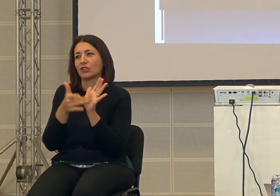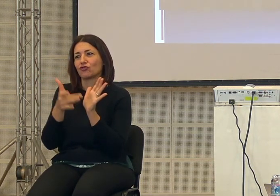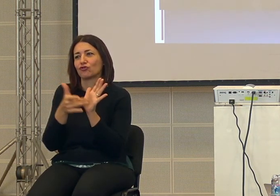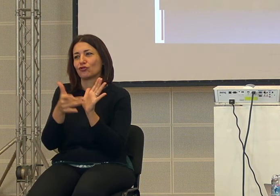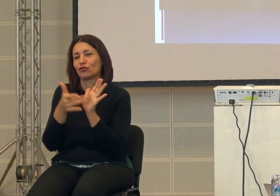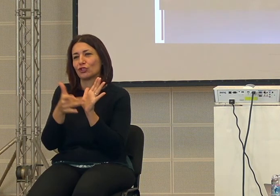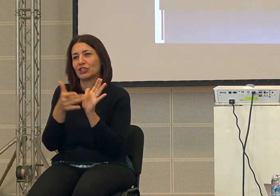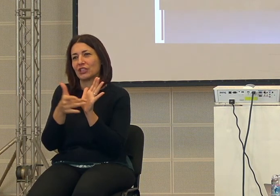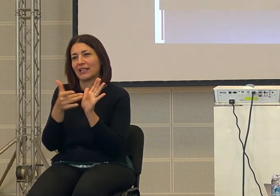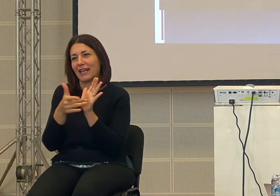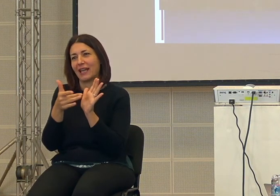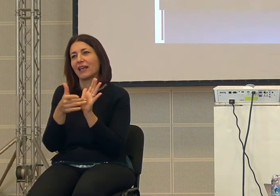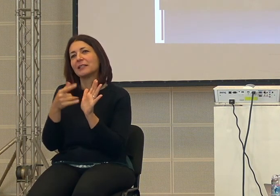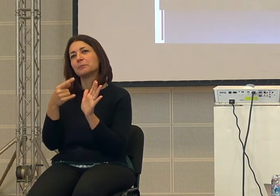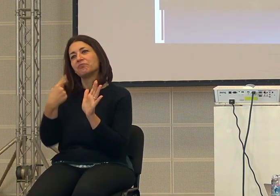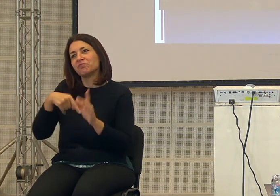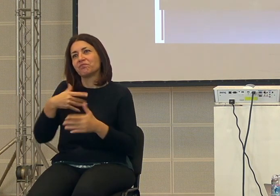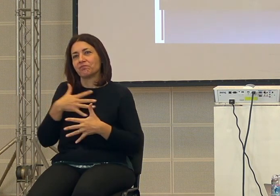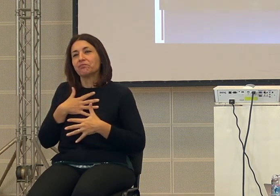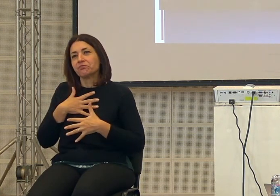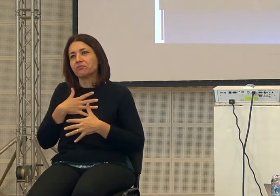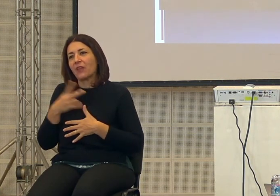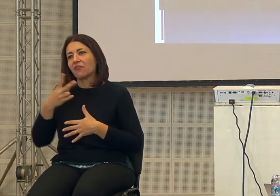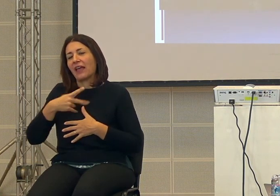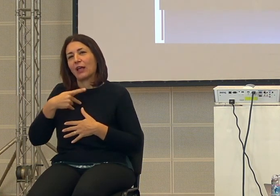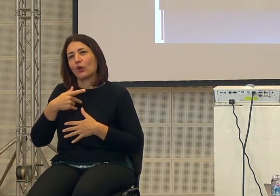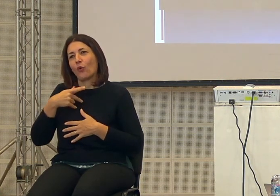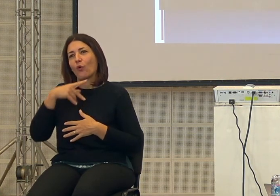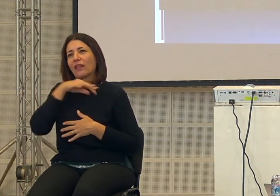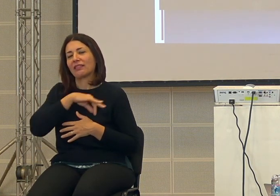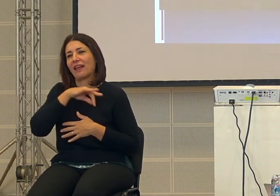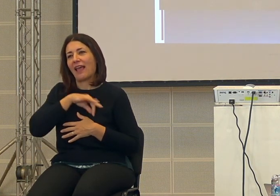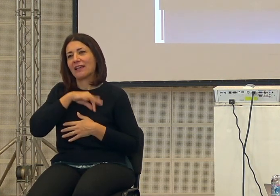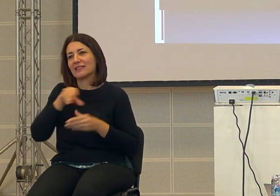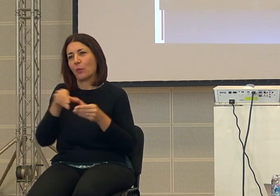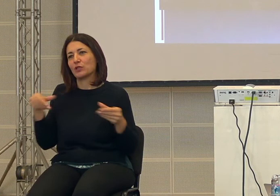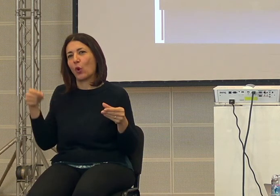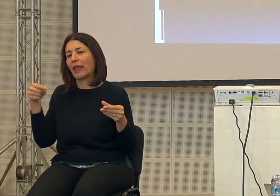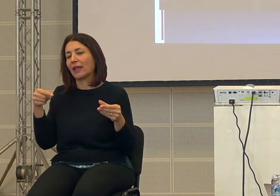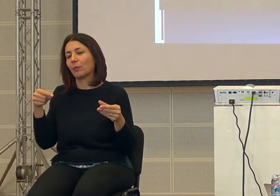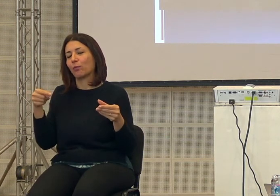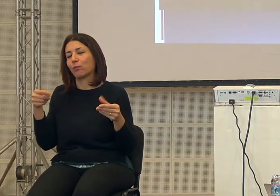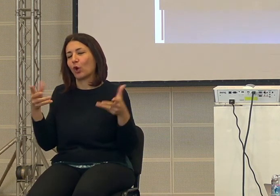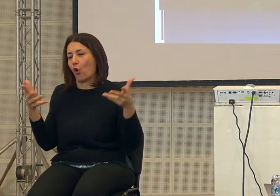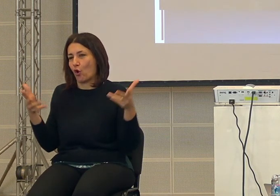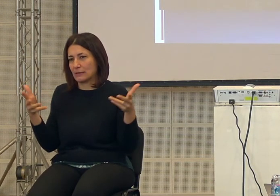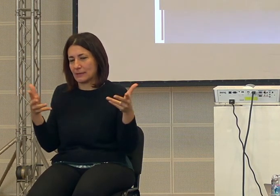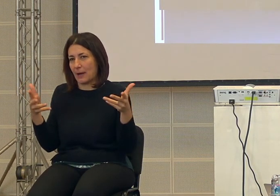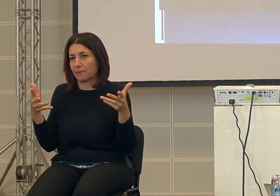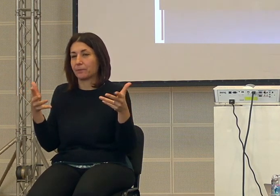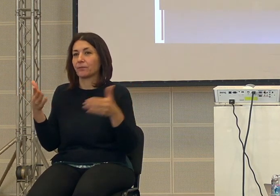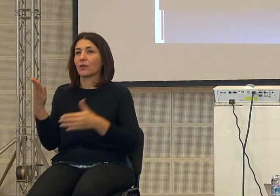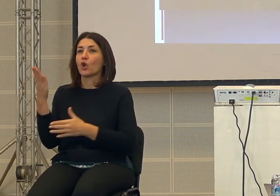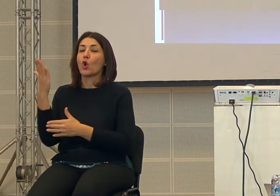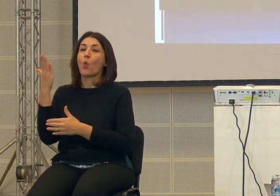è almeno per me il grande interesse di questo libro cioè che l